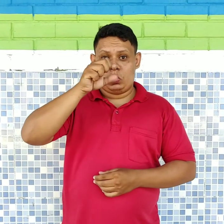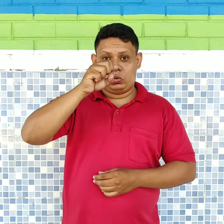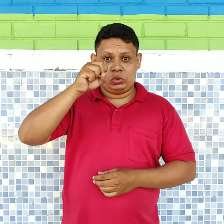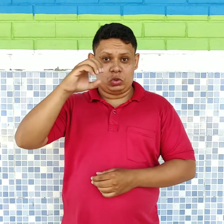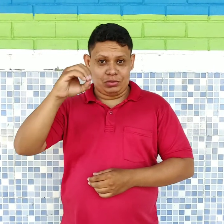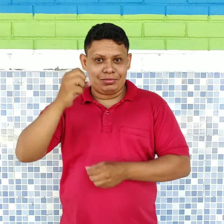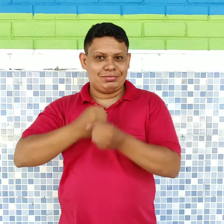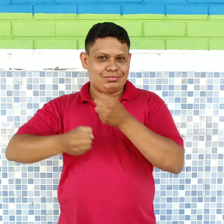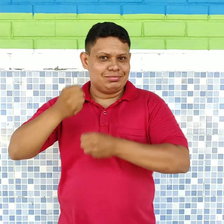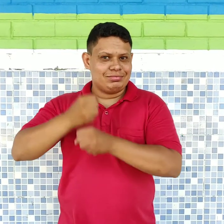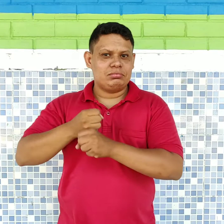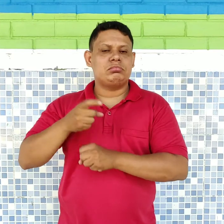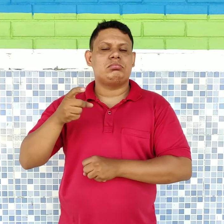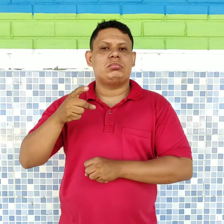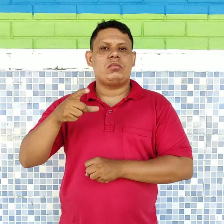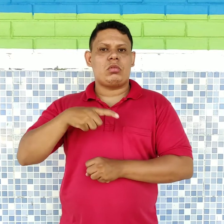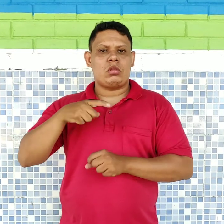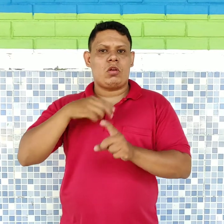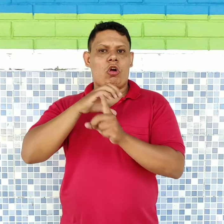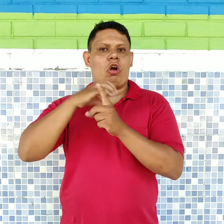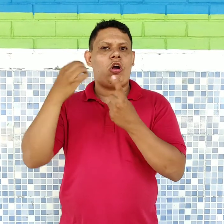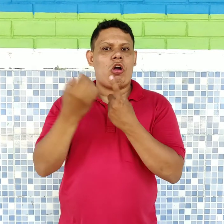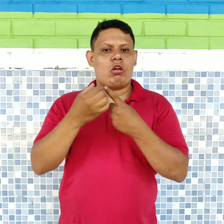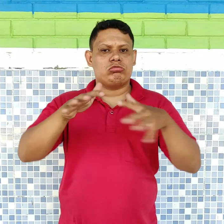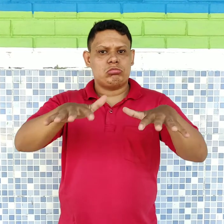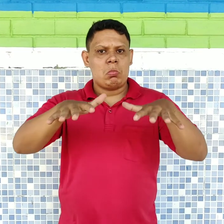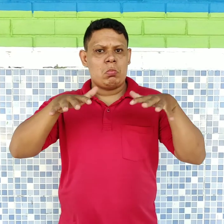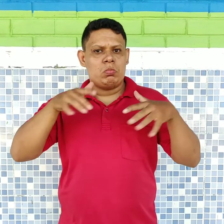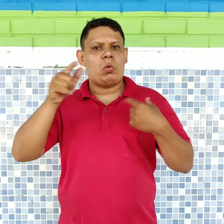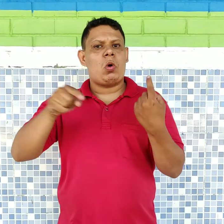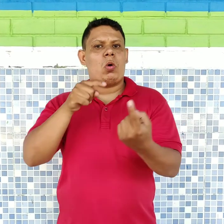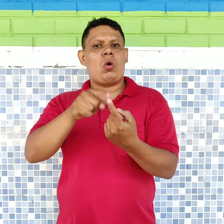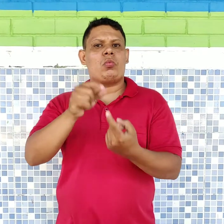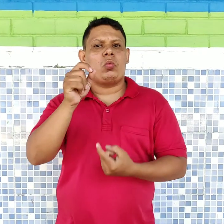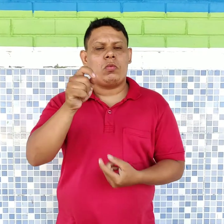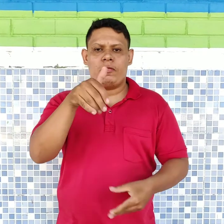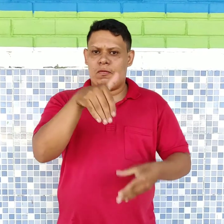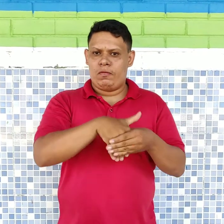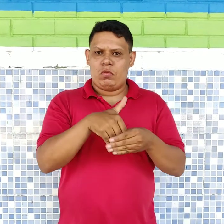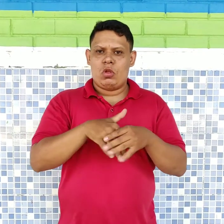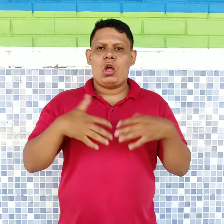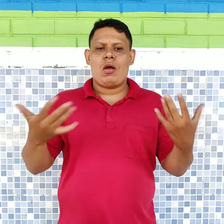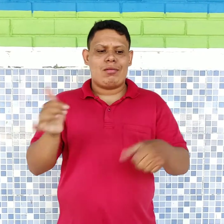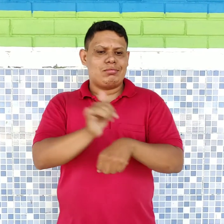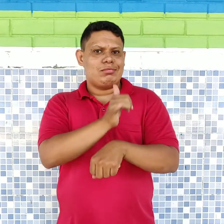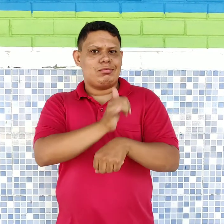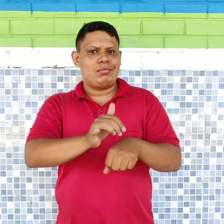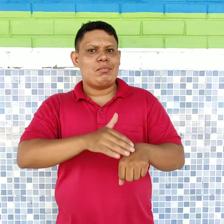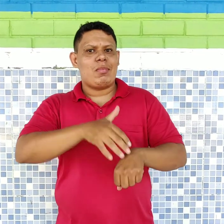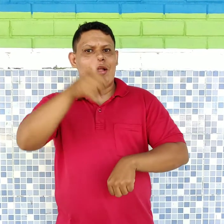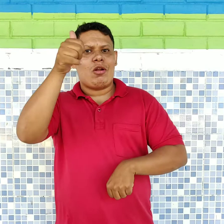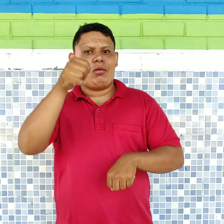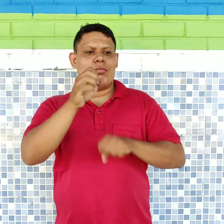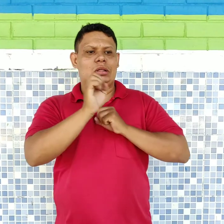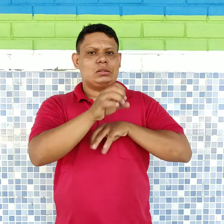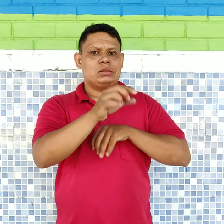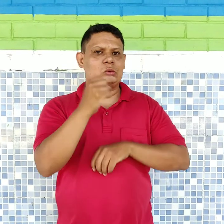Então, foi em 1880, onde nesse Congresso várias pessoas foram lá para votar qual era a melhor